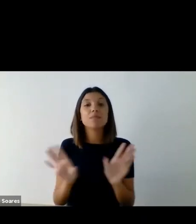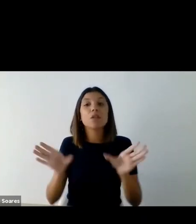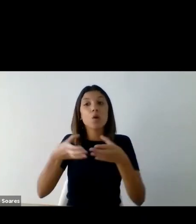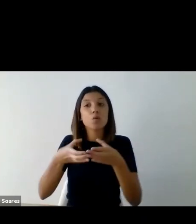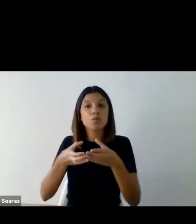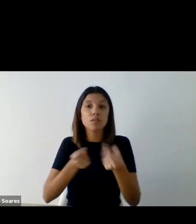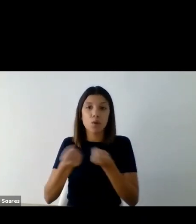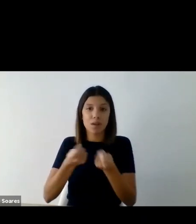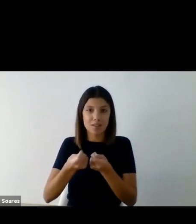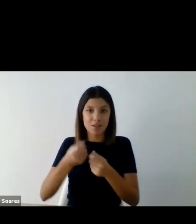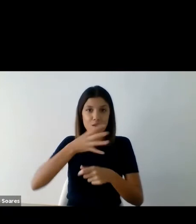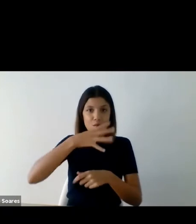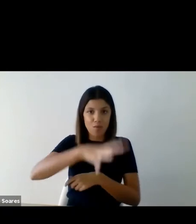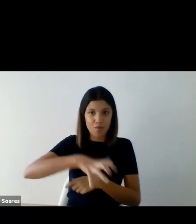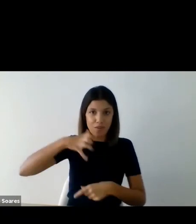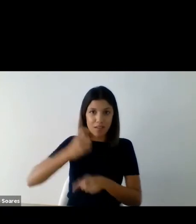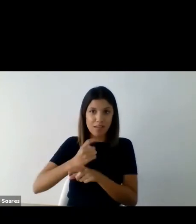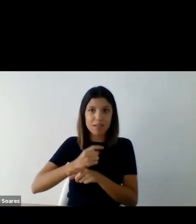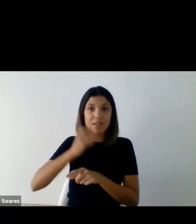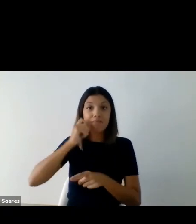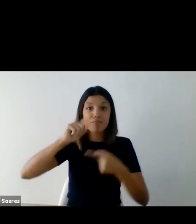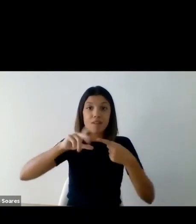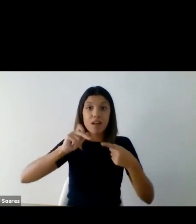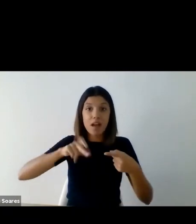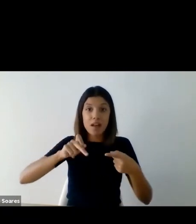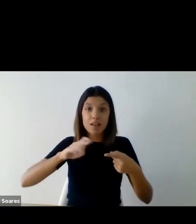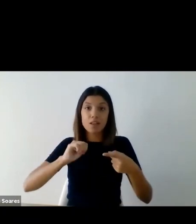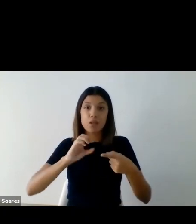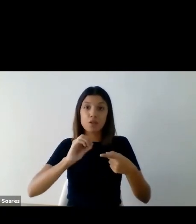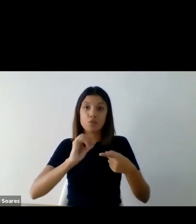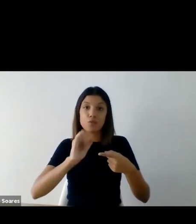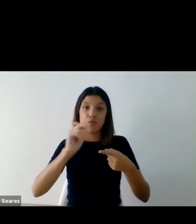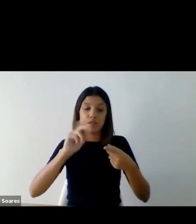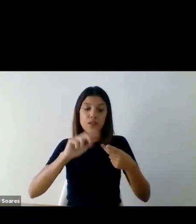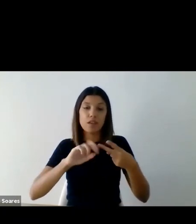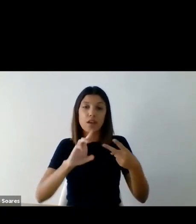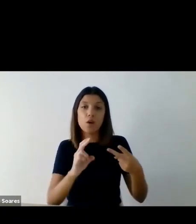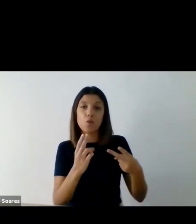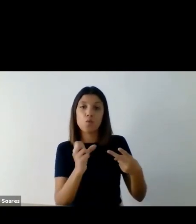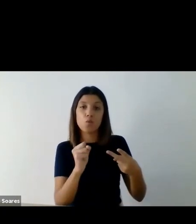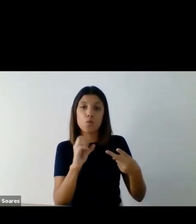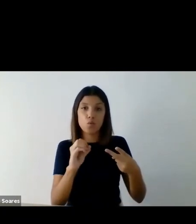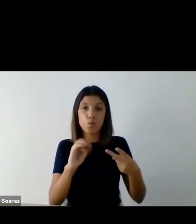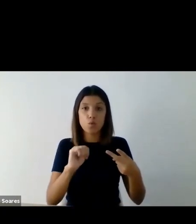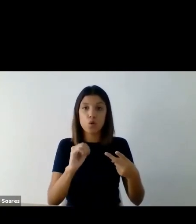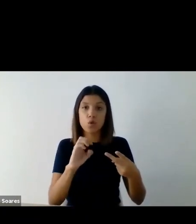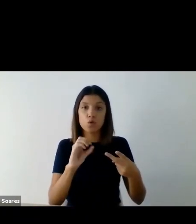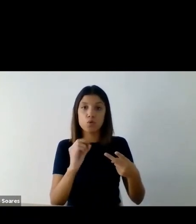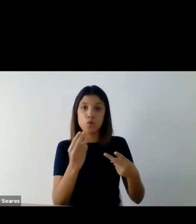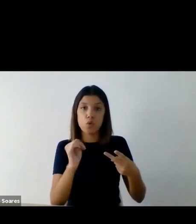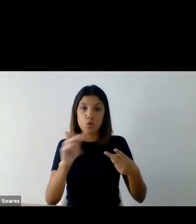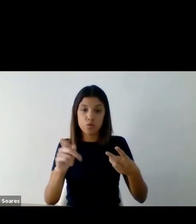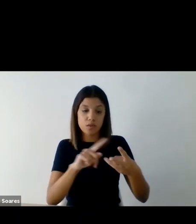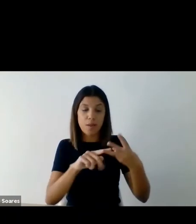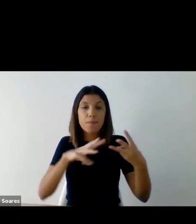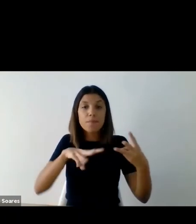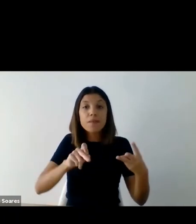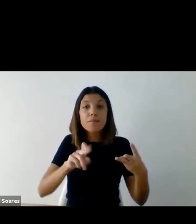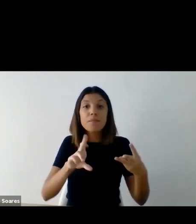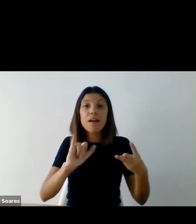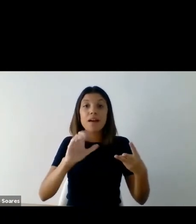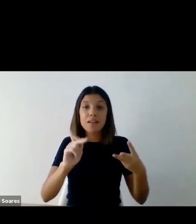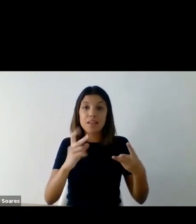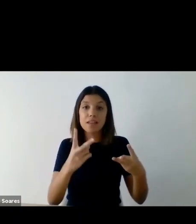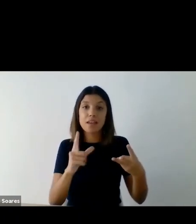desta Conferência, constituída por Ana Sofia Nunes e Hugo Souza, da Direção de Acesso Cultura, e pela Maria Vlarrou,